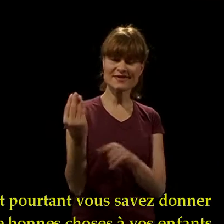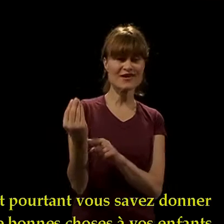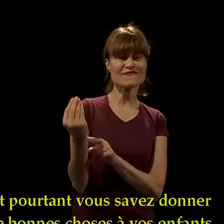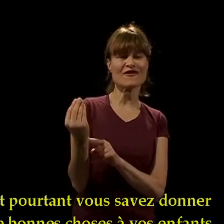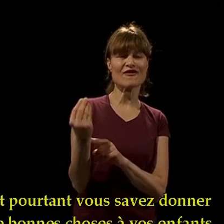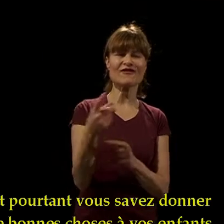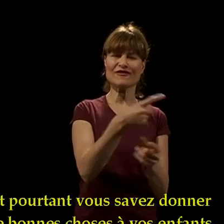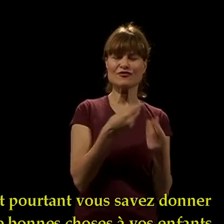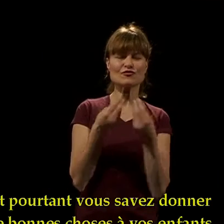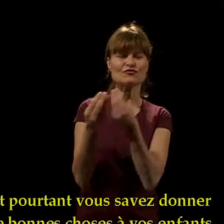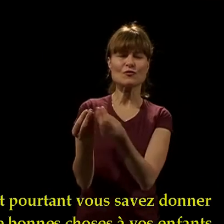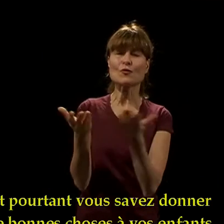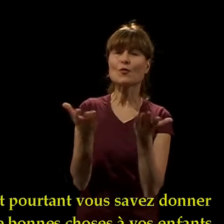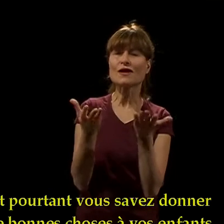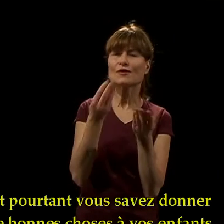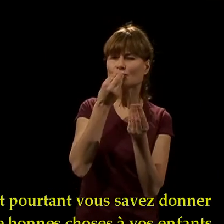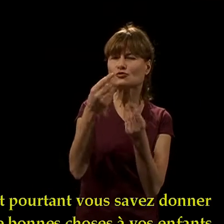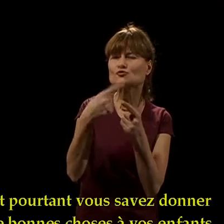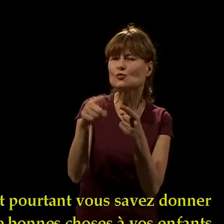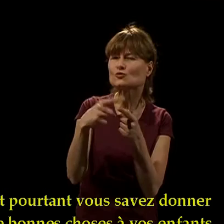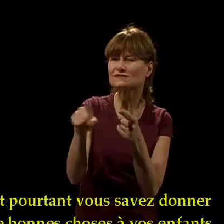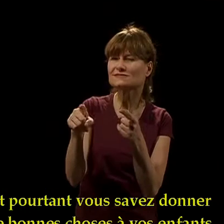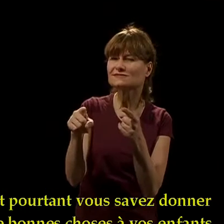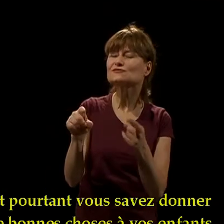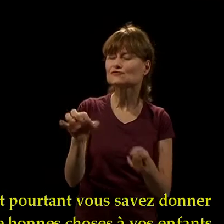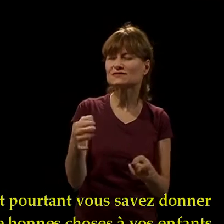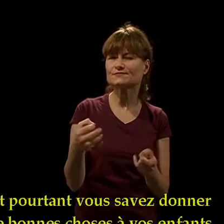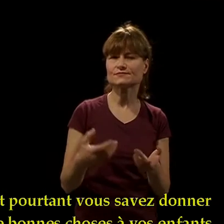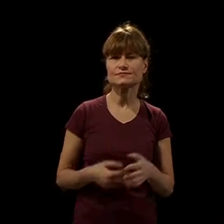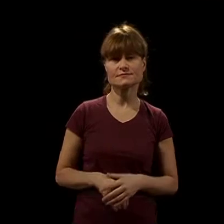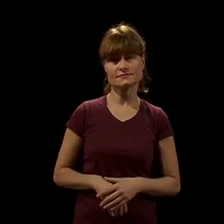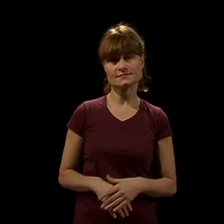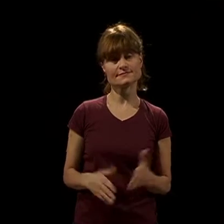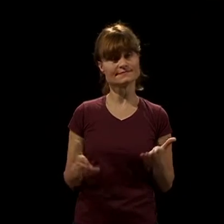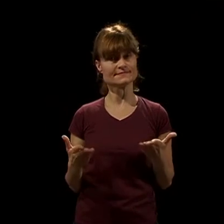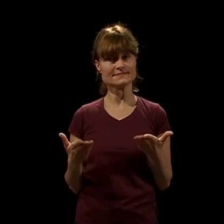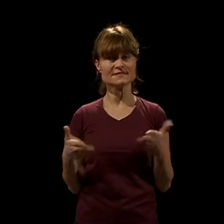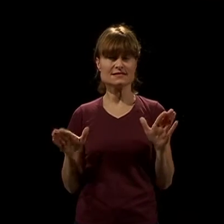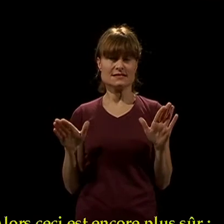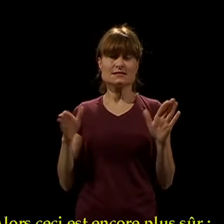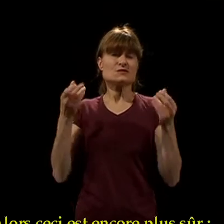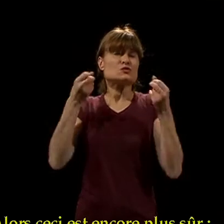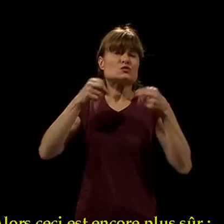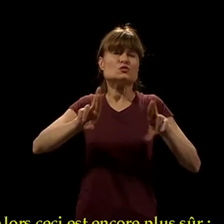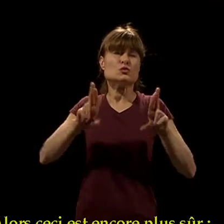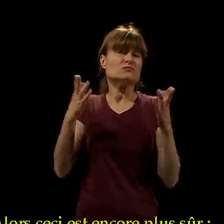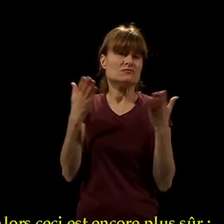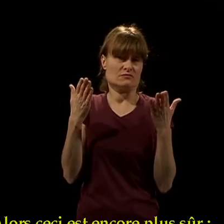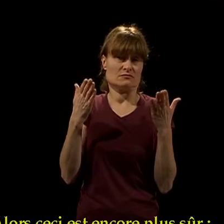Et pourtant, vous savez donner de bonnes choses à vos enfants. Alors ceci est encore